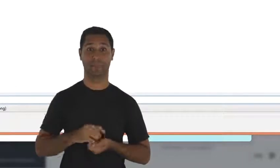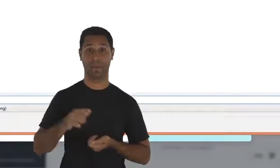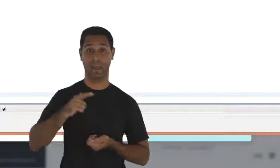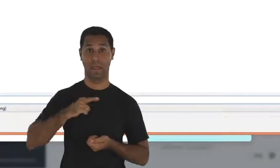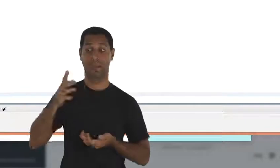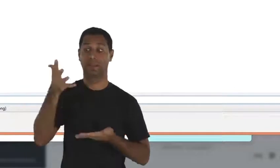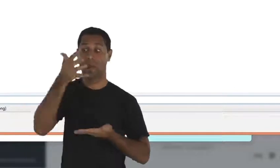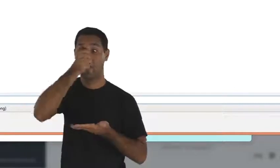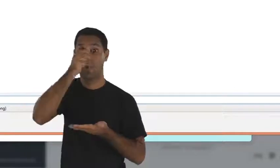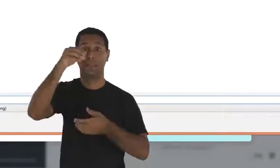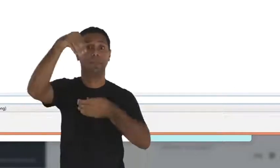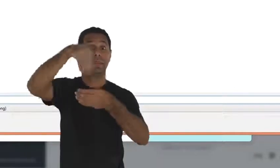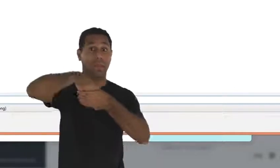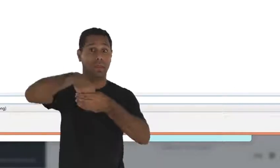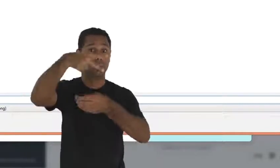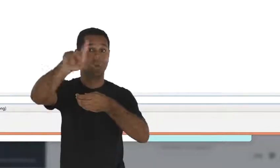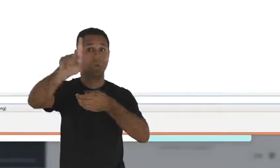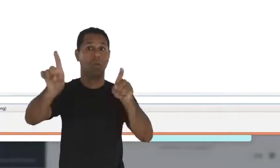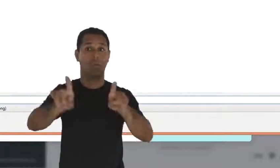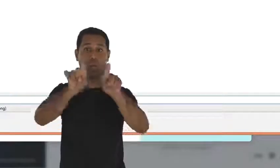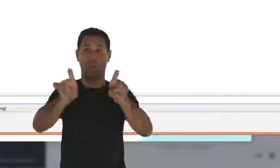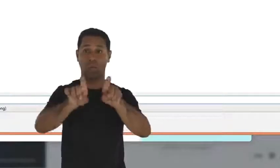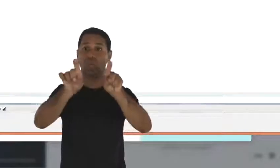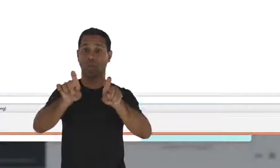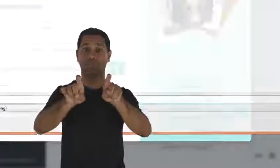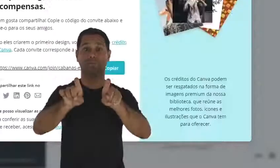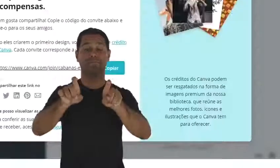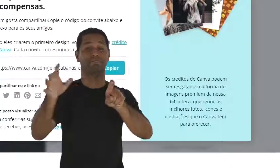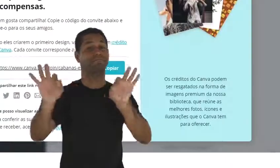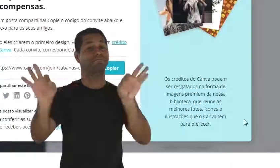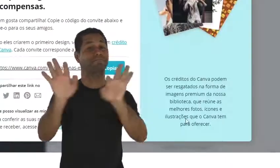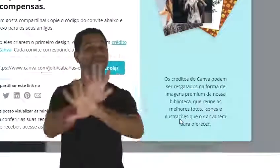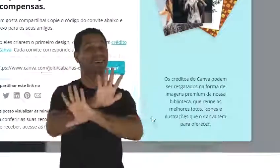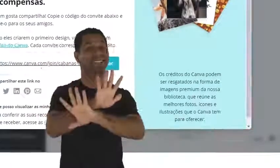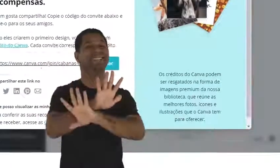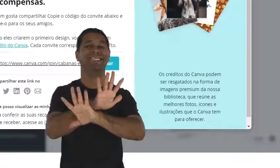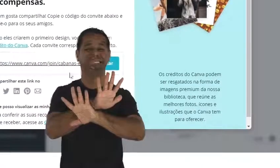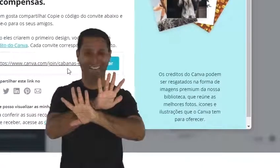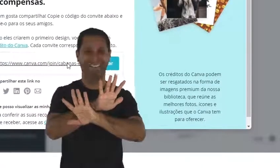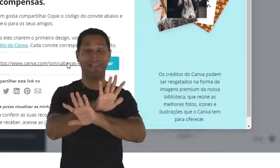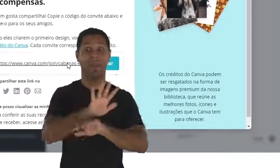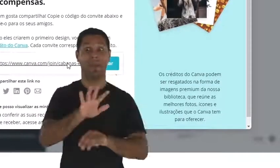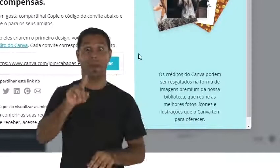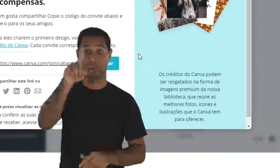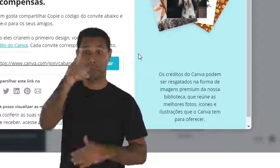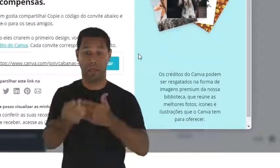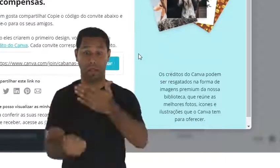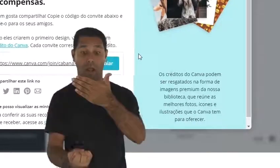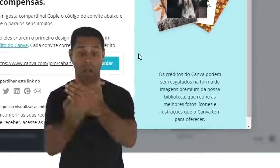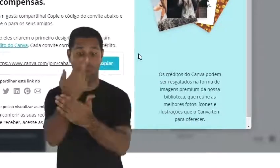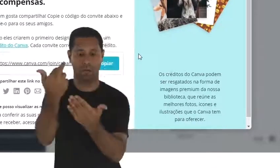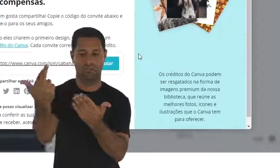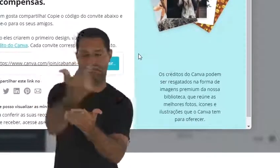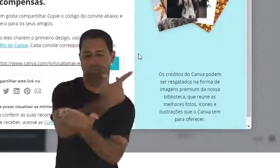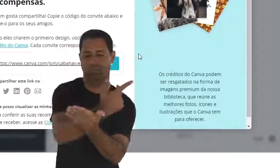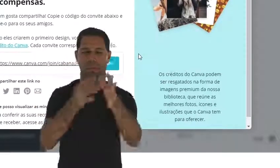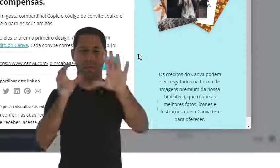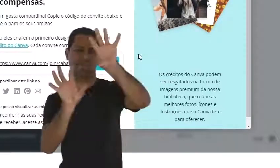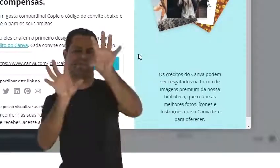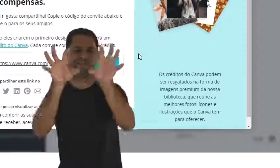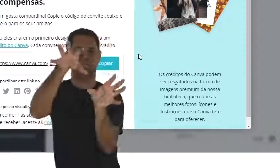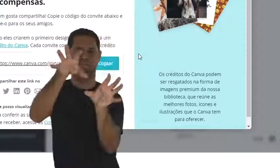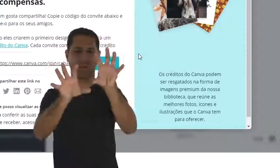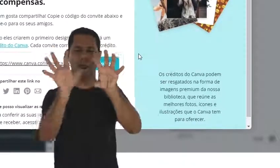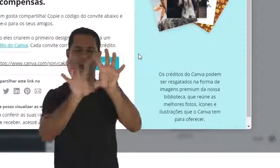E aí aparece a opção de salvar dentro do meu computador. Eu vou salvar. E pronto. Então, de você criar a sua